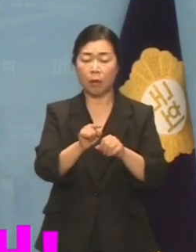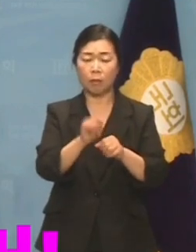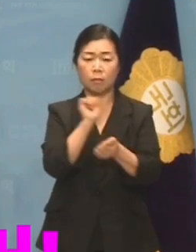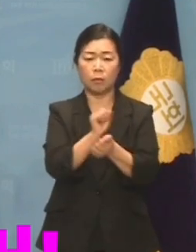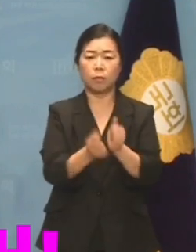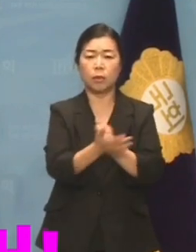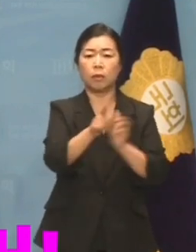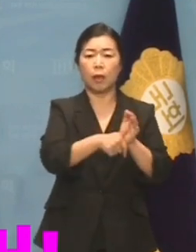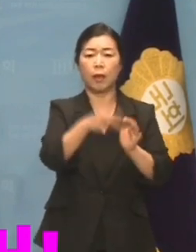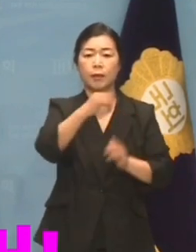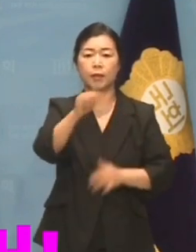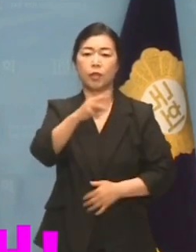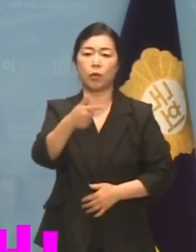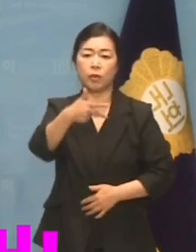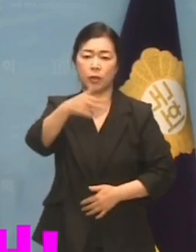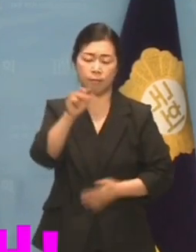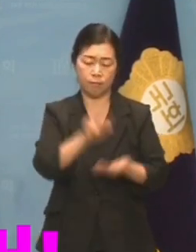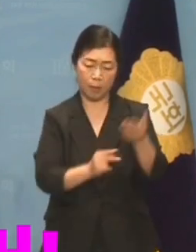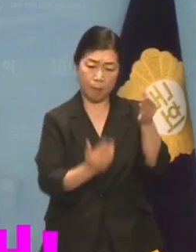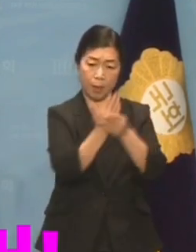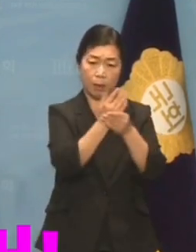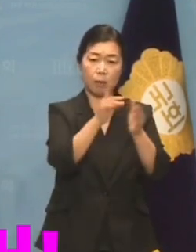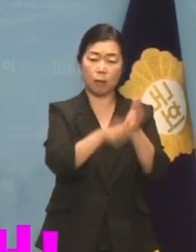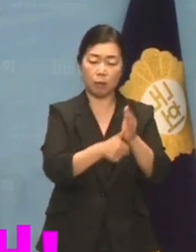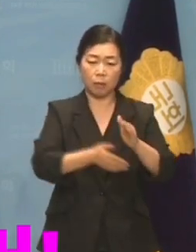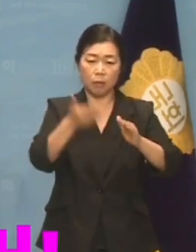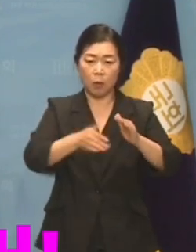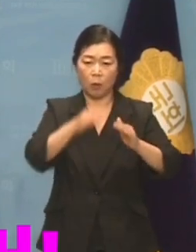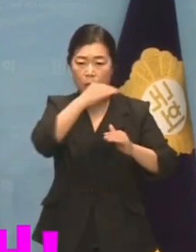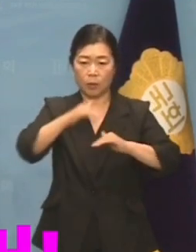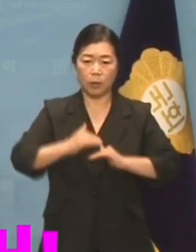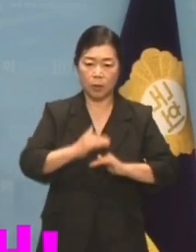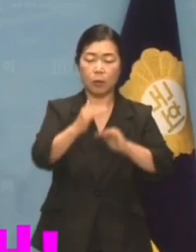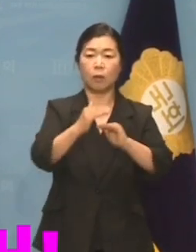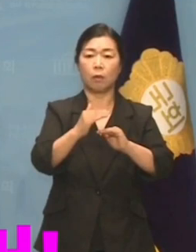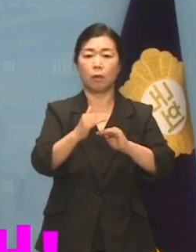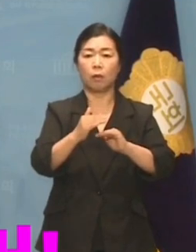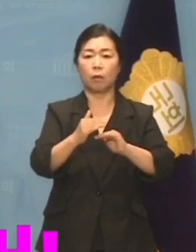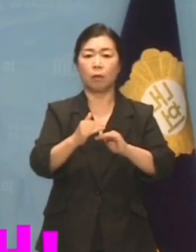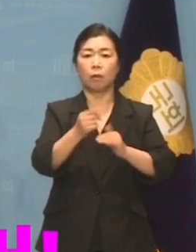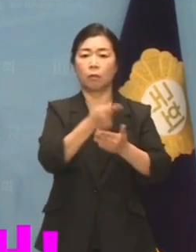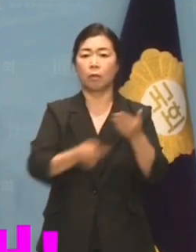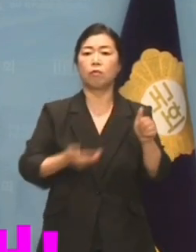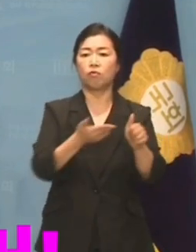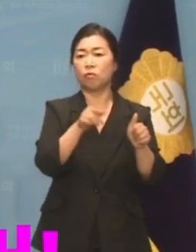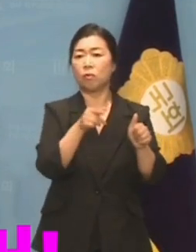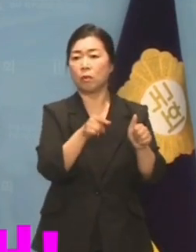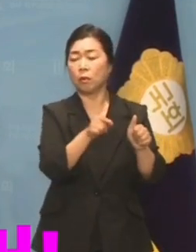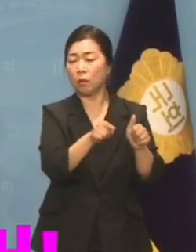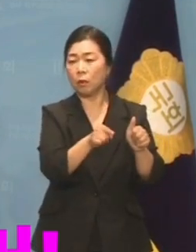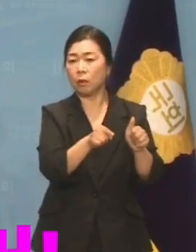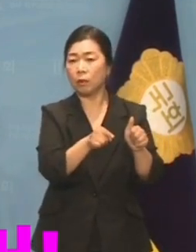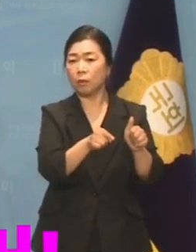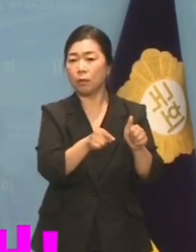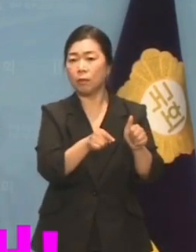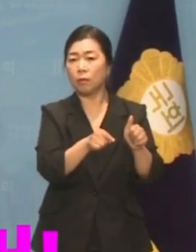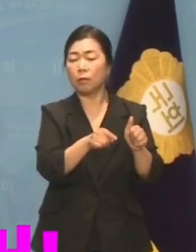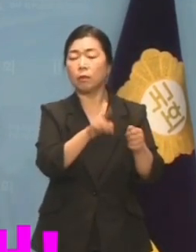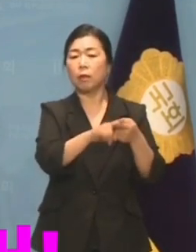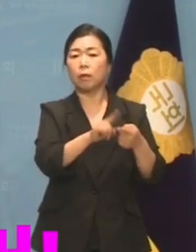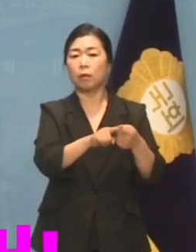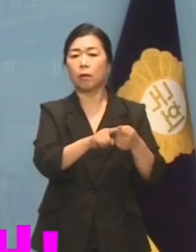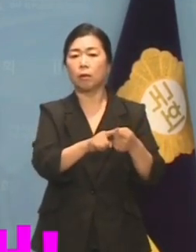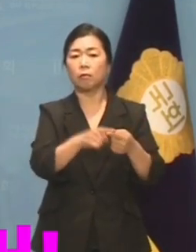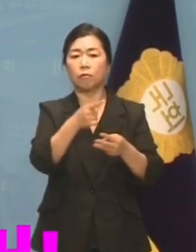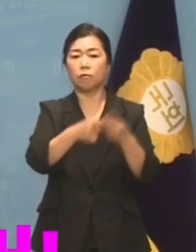공공질서를 해친 검찰총장은 윤석열 대통령 본인입니다. 내가 하면 신중한 법 집행이고